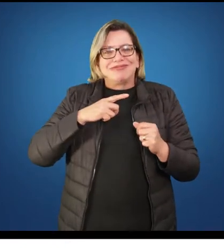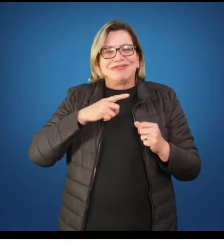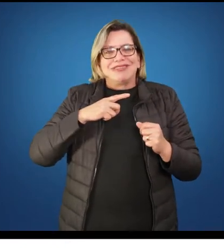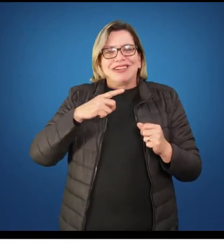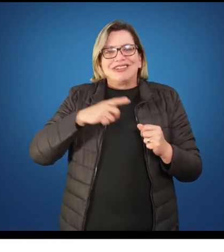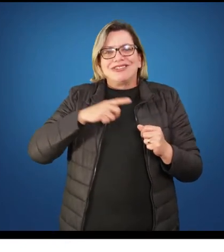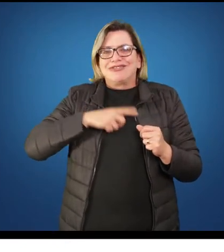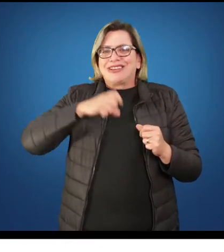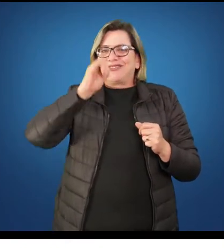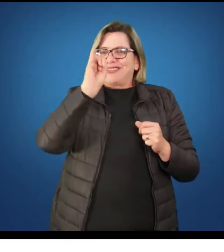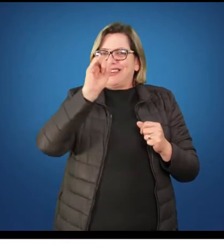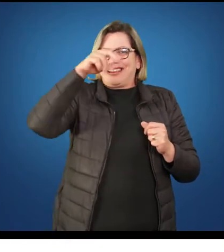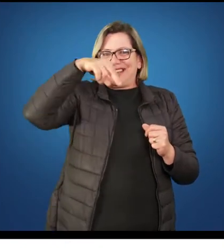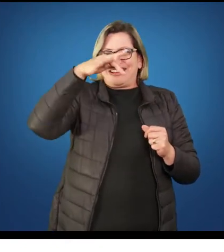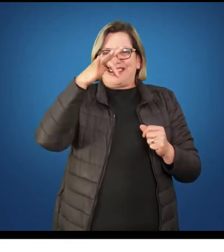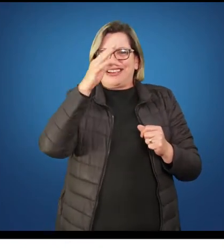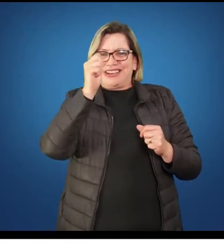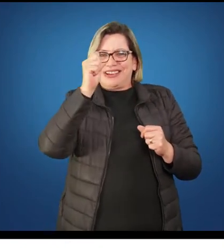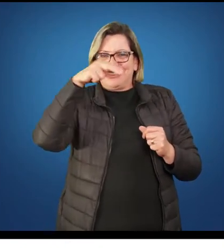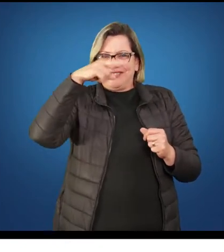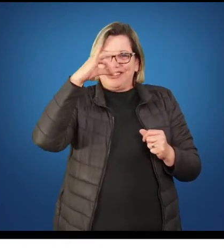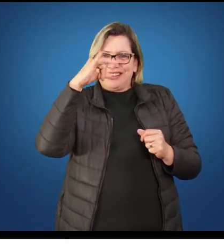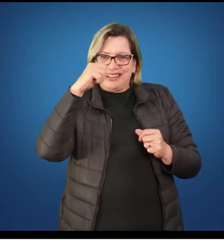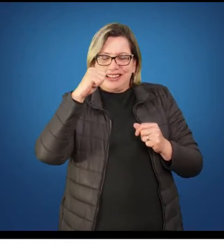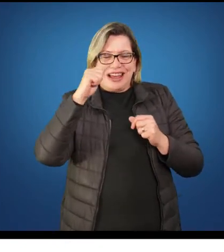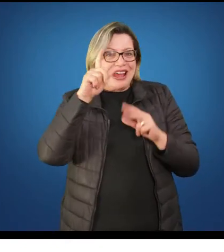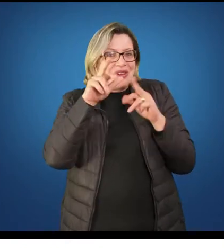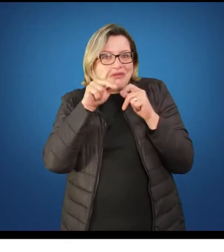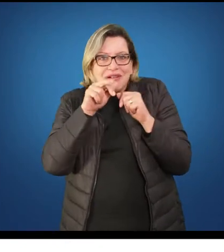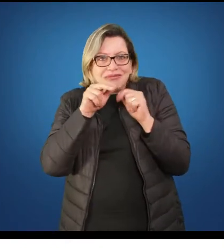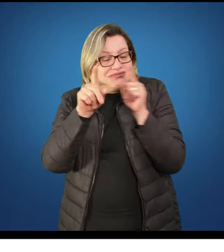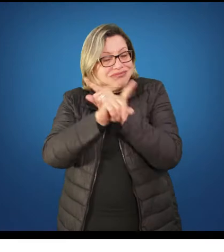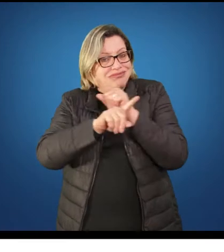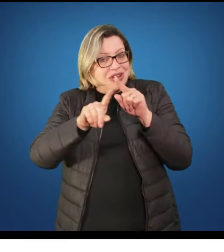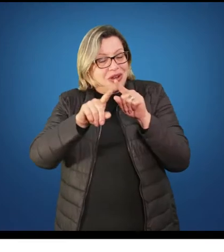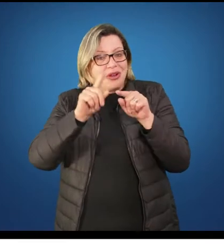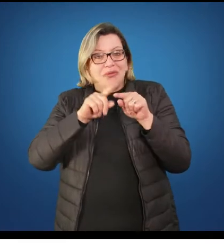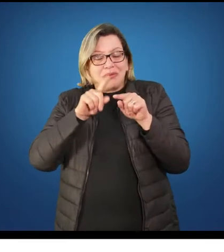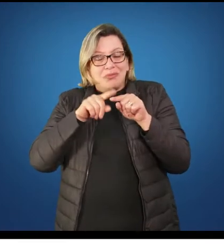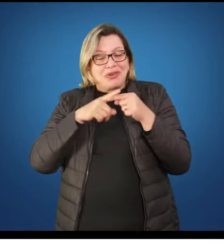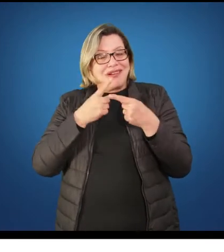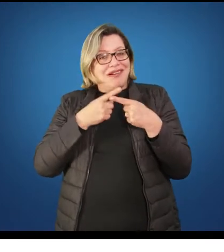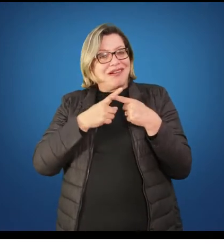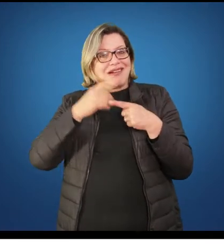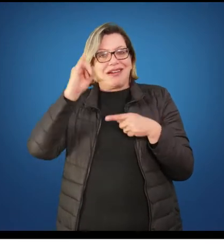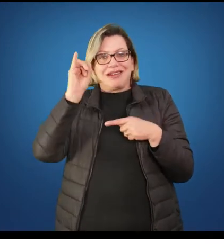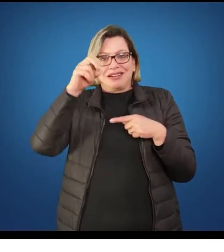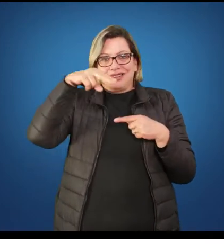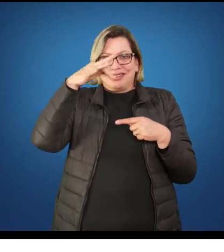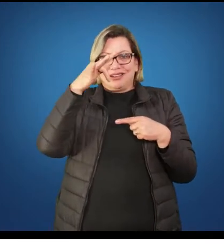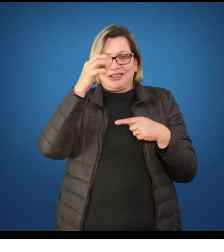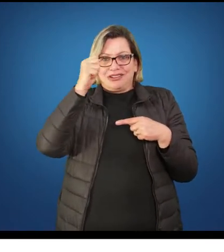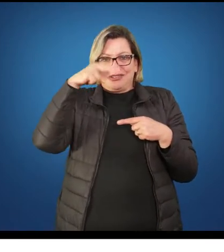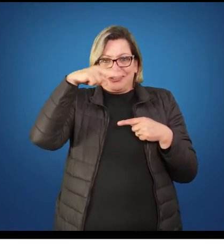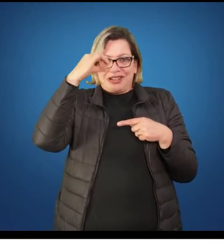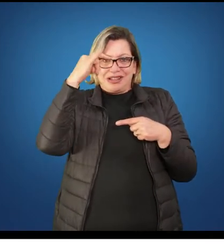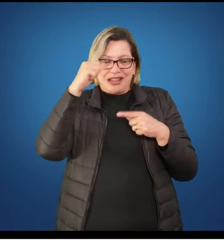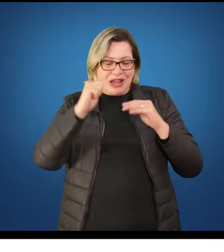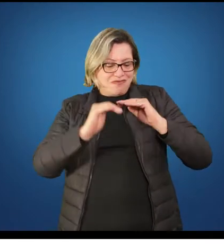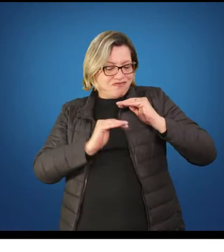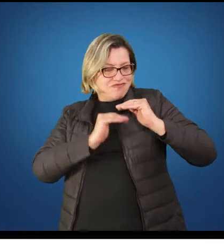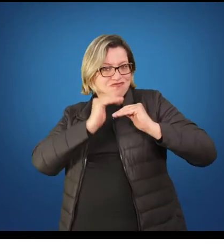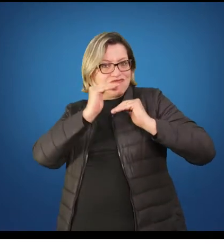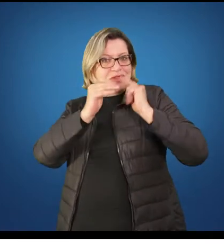mágico, não é assim para todo mundo, vai depender de cada sociedade. Se a gente pegar as sociedades do século da Europa,